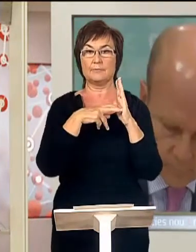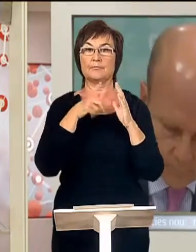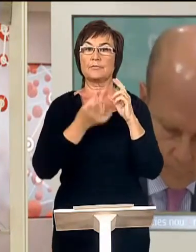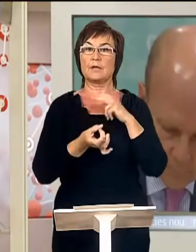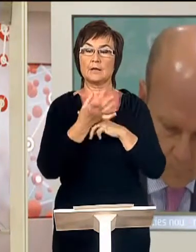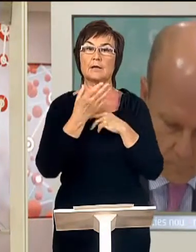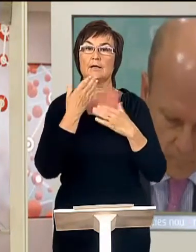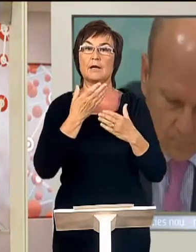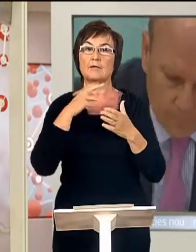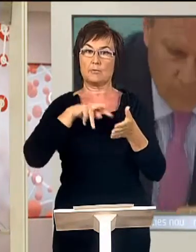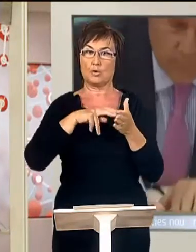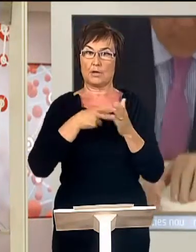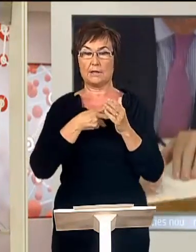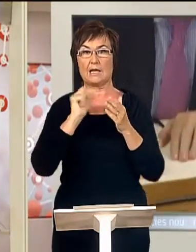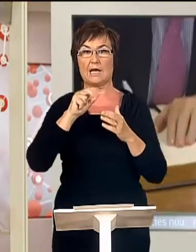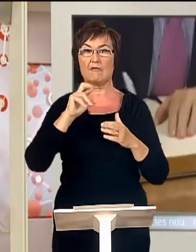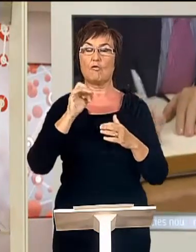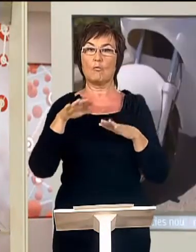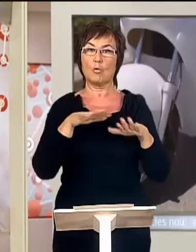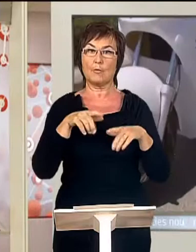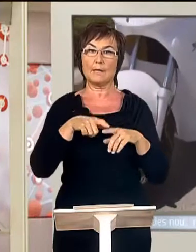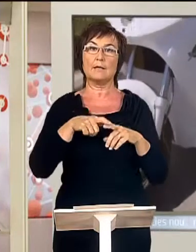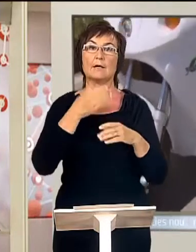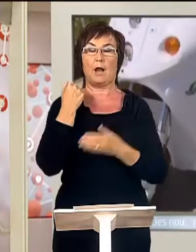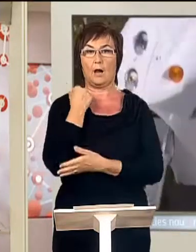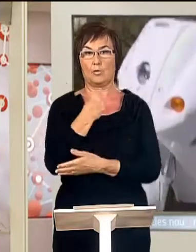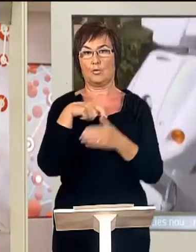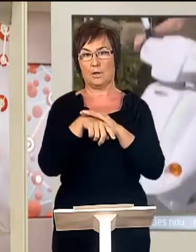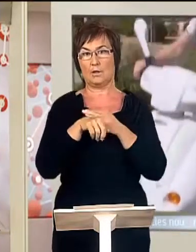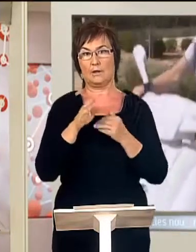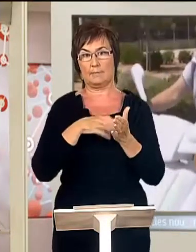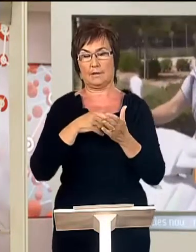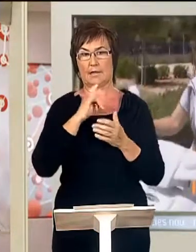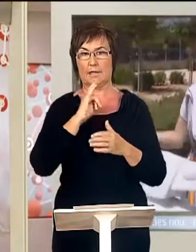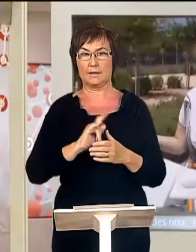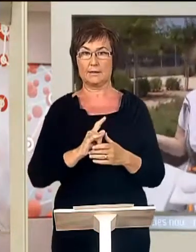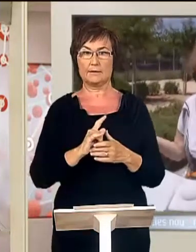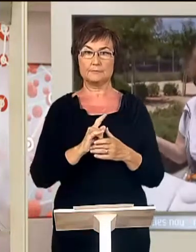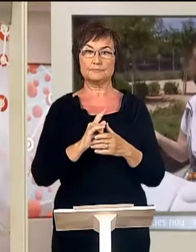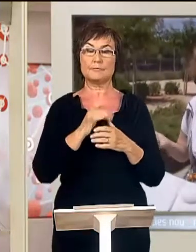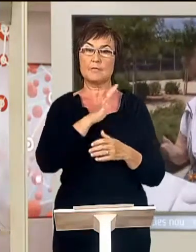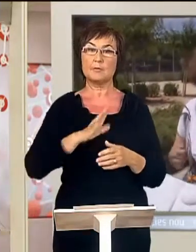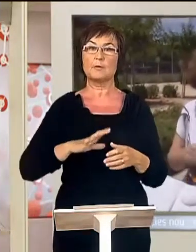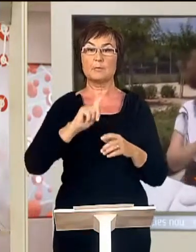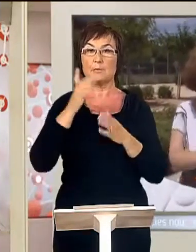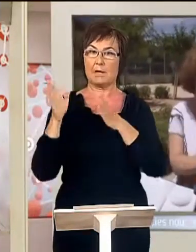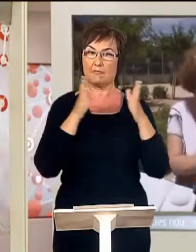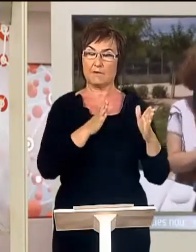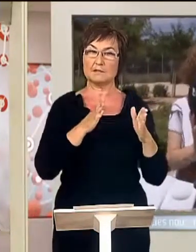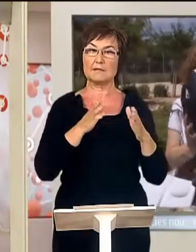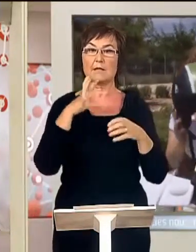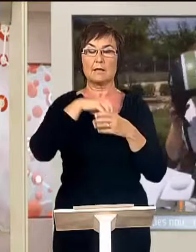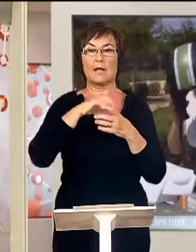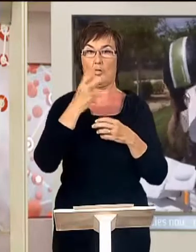forma part del projecte EvoMobile i té el suport de l'Agència Valenciana de l'Energia. De moment, la primera fase està